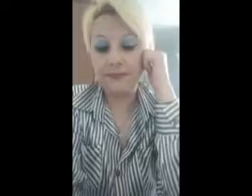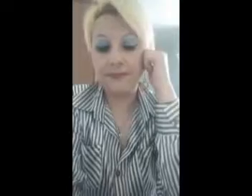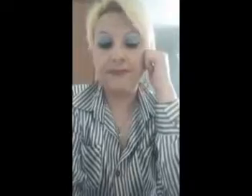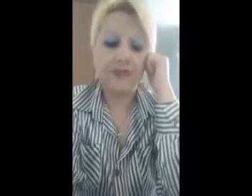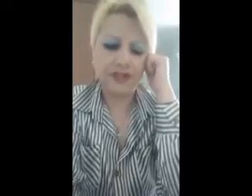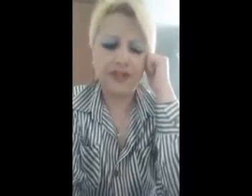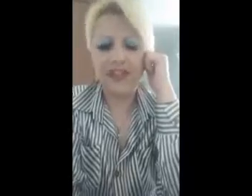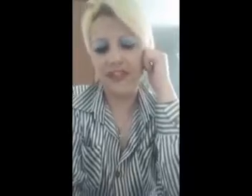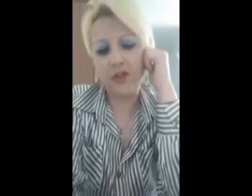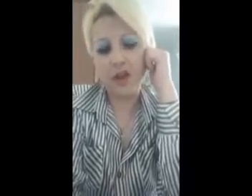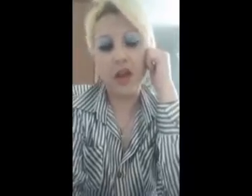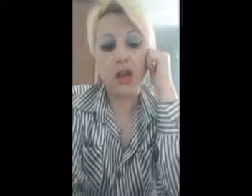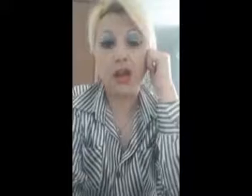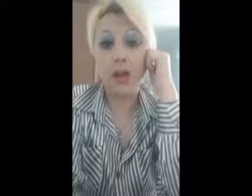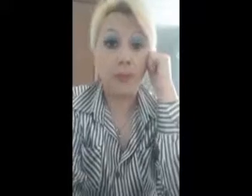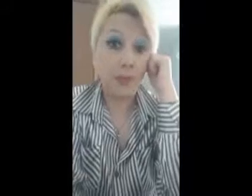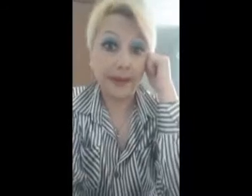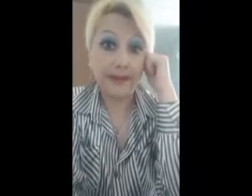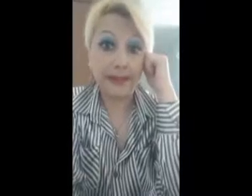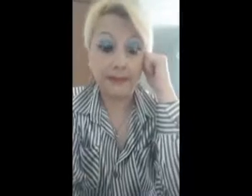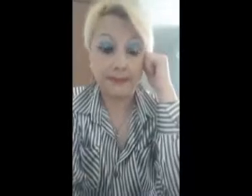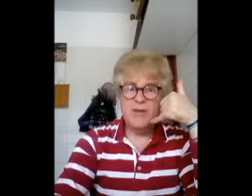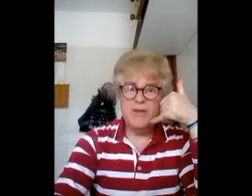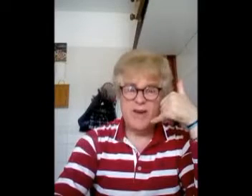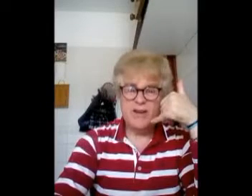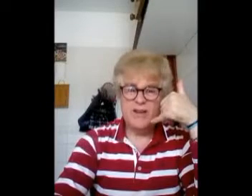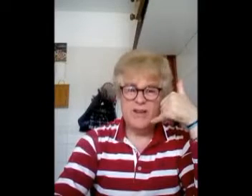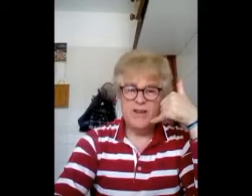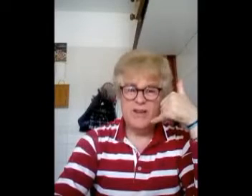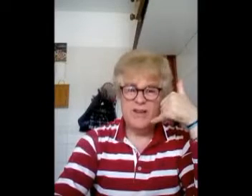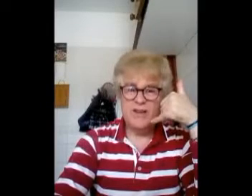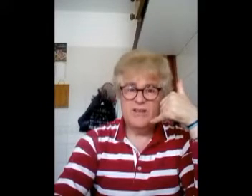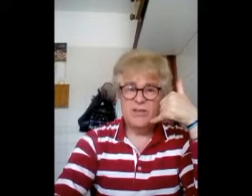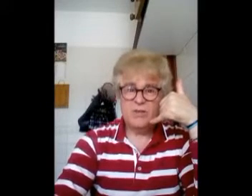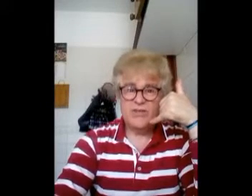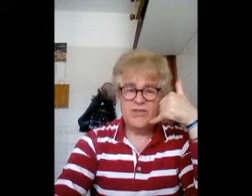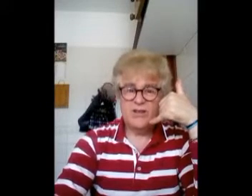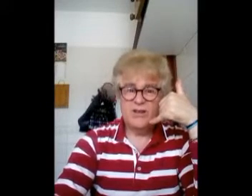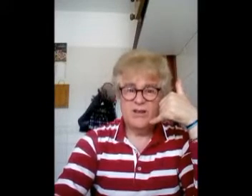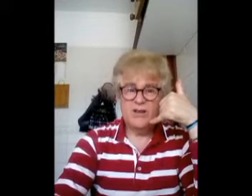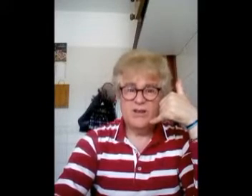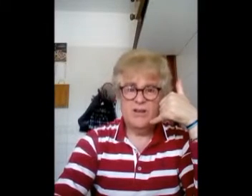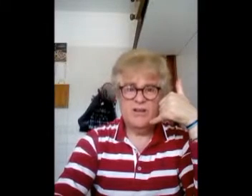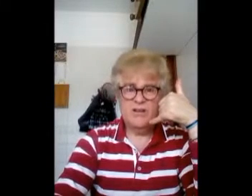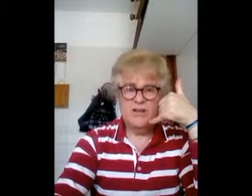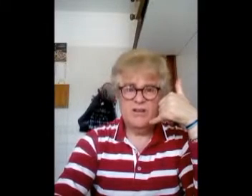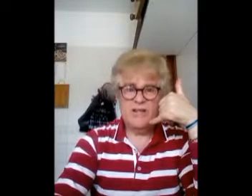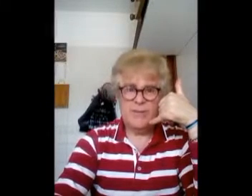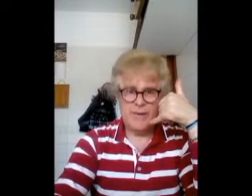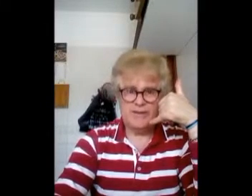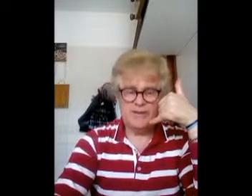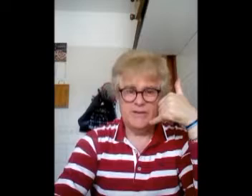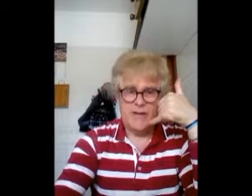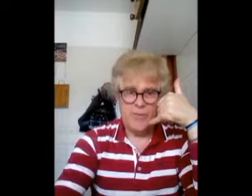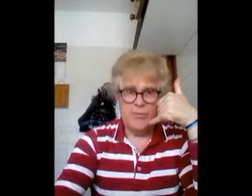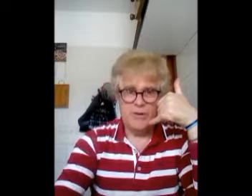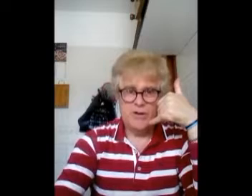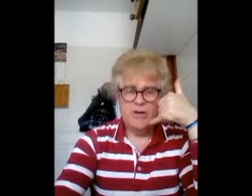Vi dovete fare una bombetta. Che mi devo fare? Dottoressa, la bombetta? La pomba?